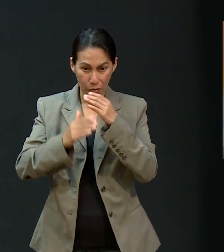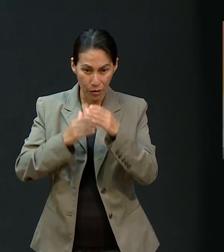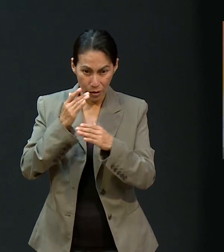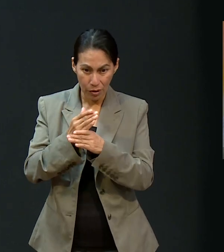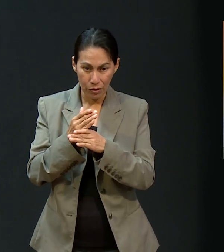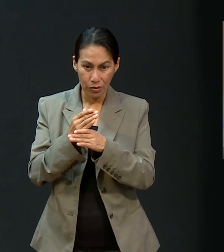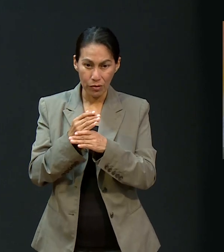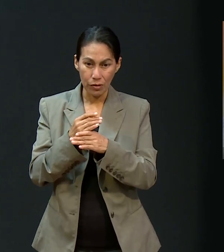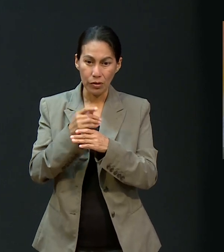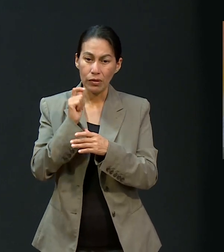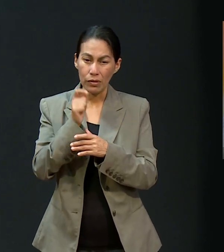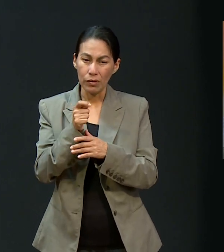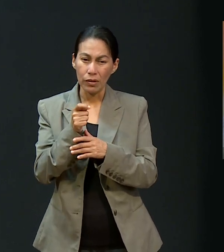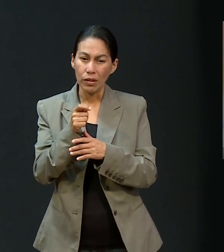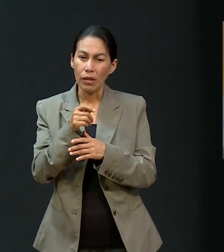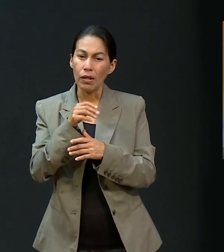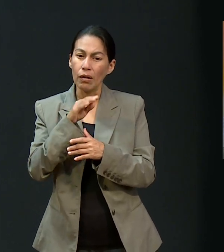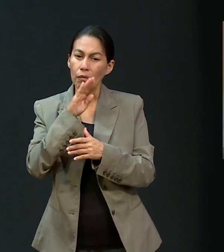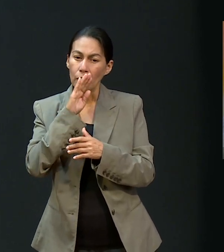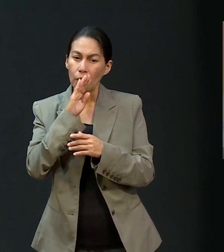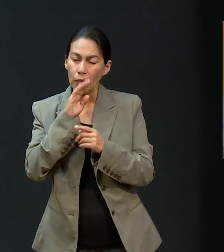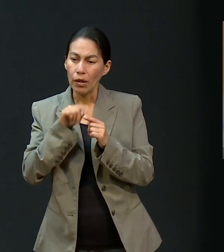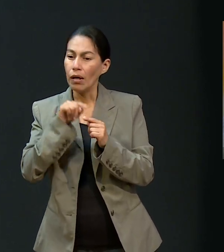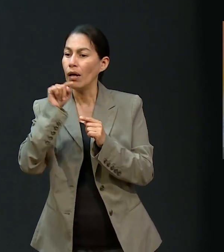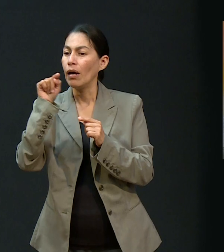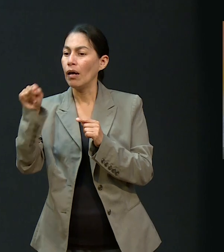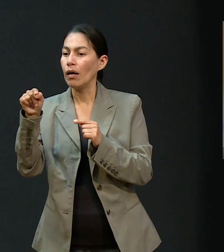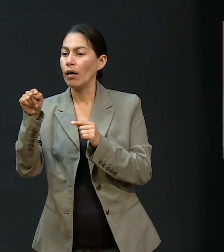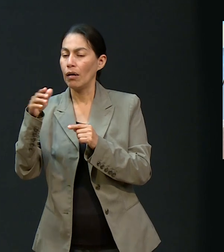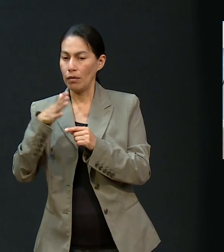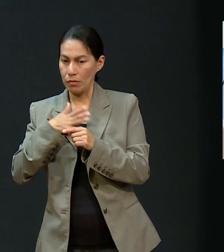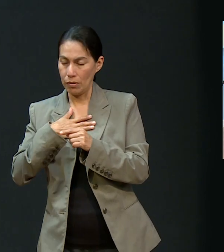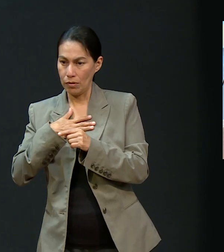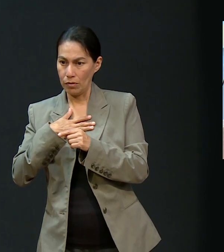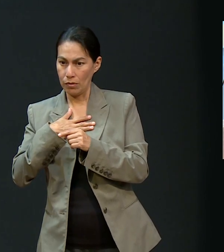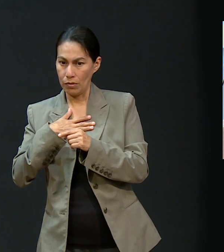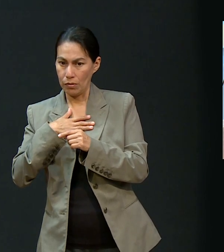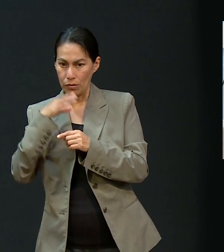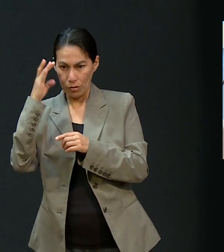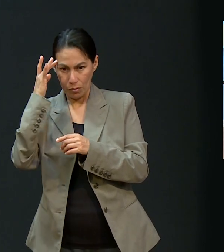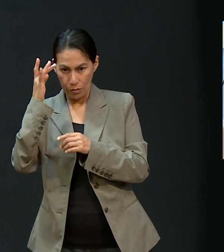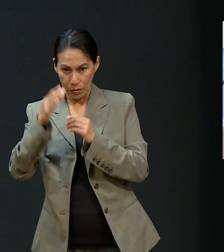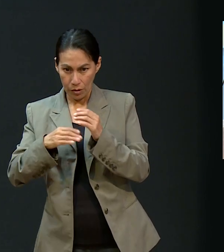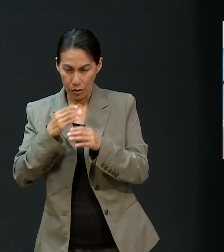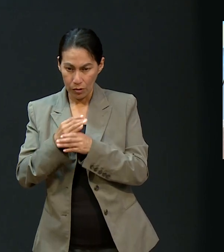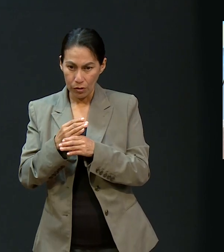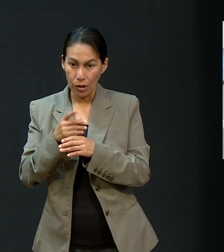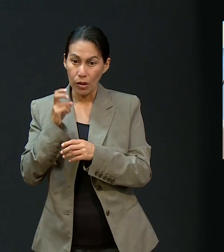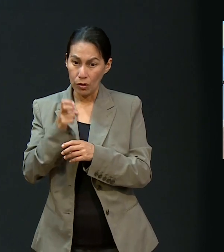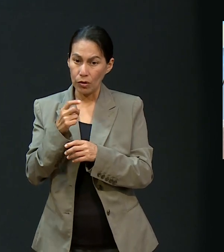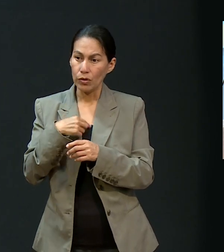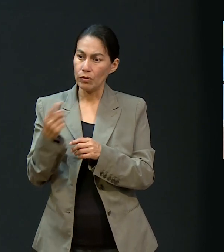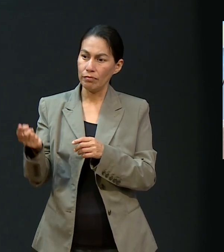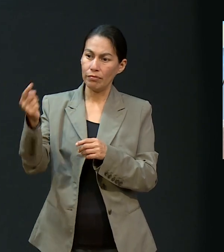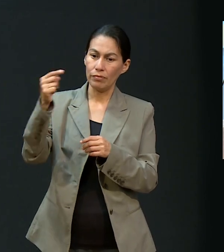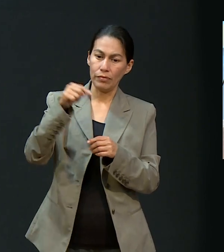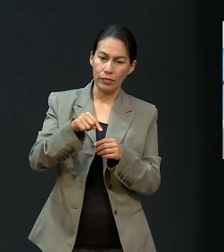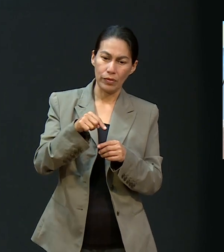supone que iba a pasar mi cumpleaños conmigo en el puerto, pero pues ya no pudo. Entonces yo bajo y mi papá me